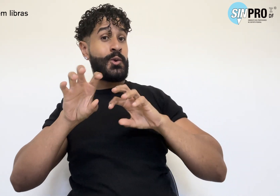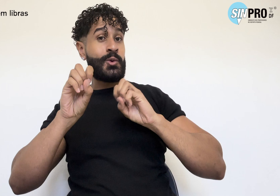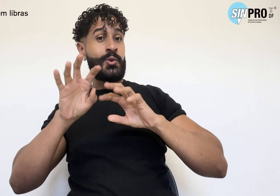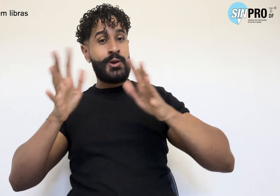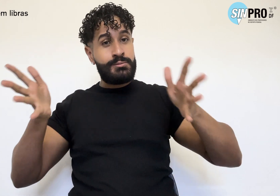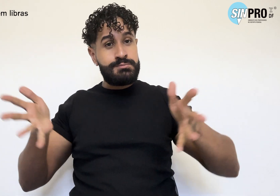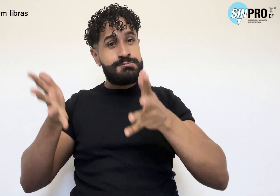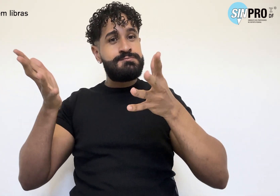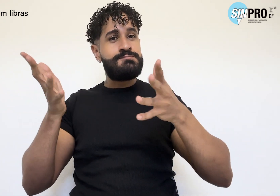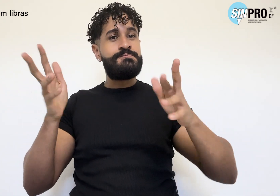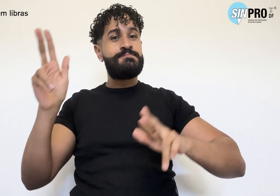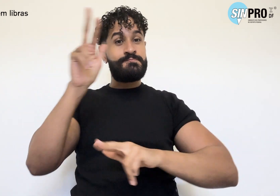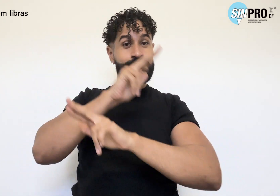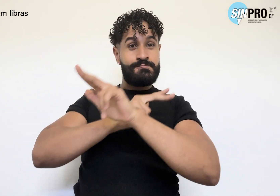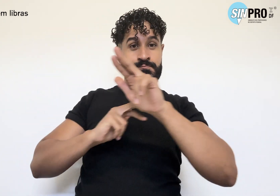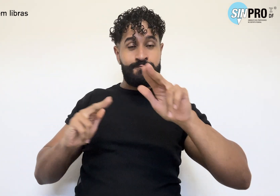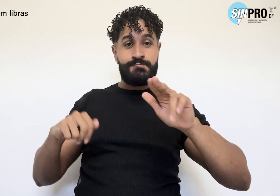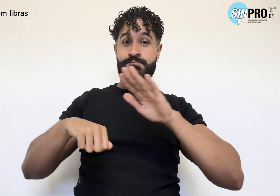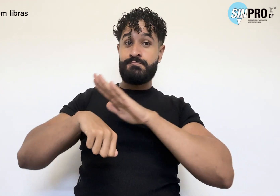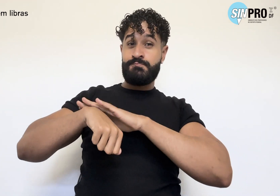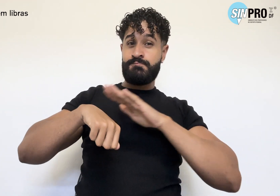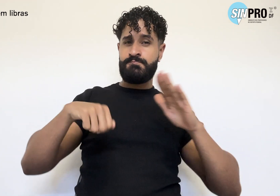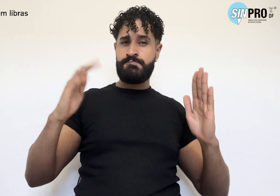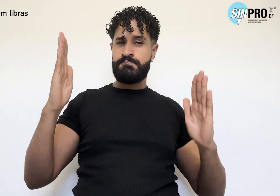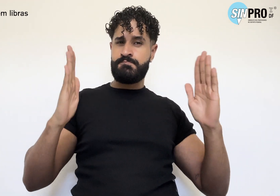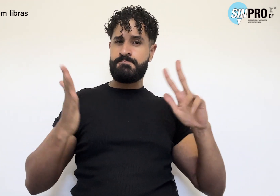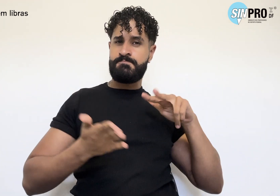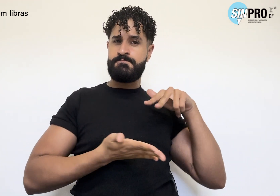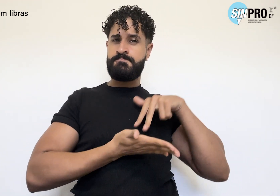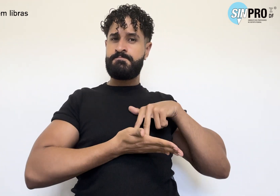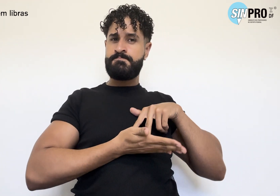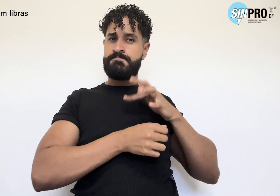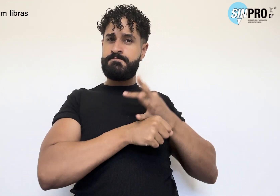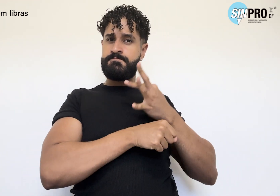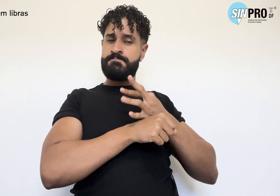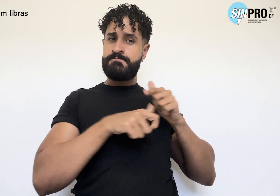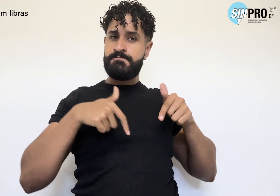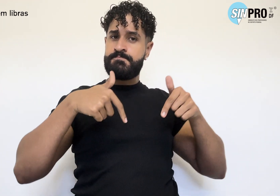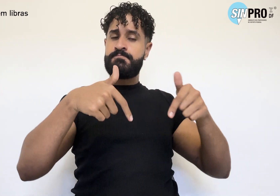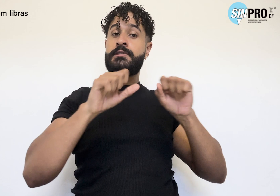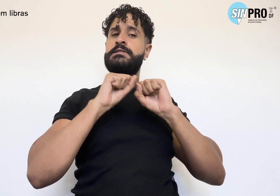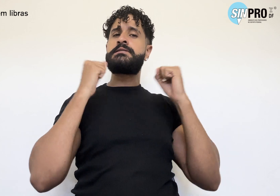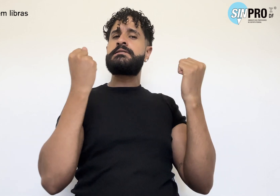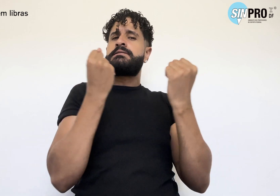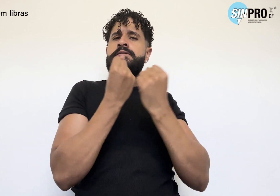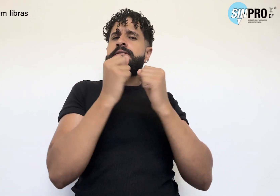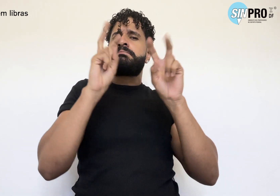Diversidade em Tempos de Resistência. O seminário abordará temas importantes